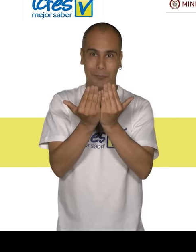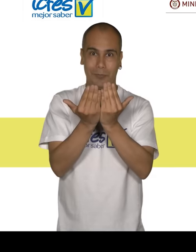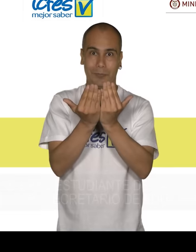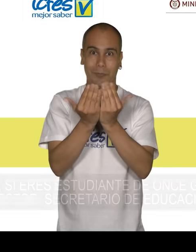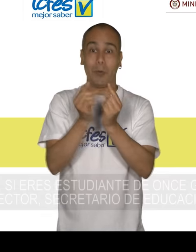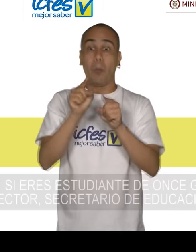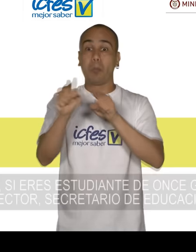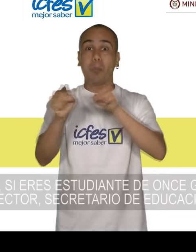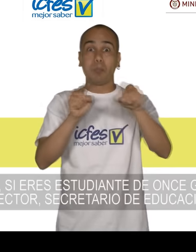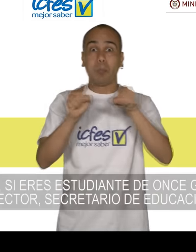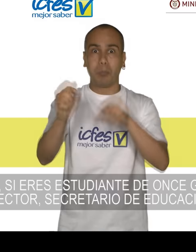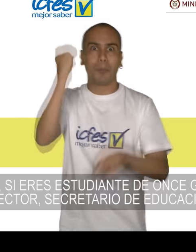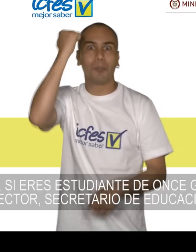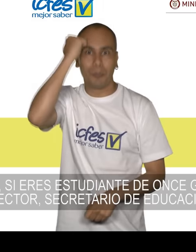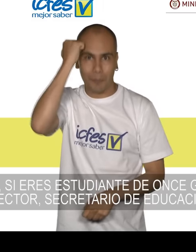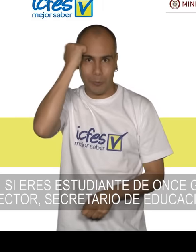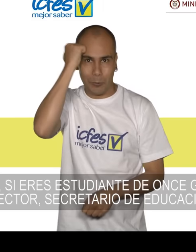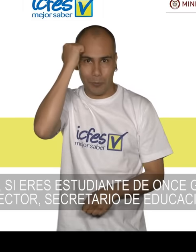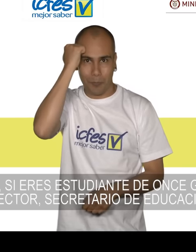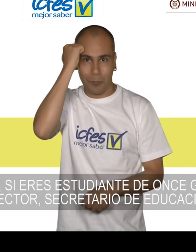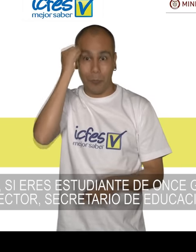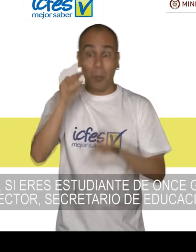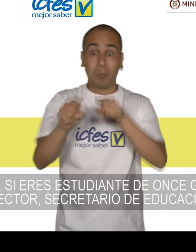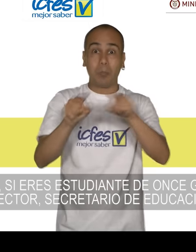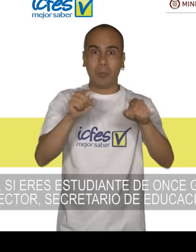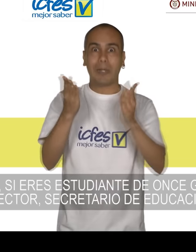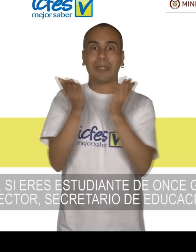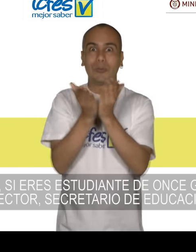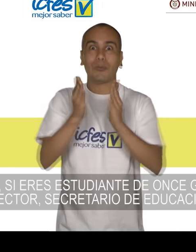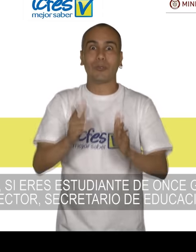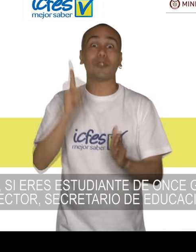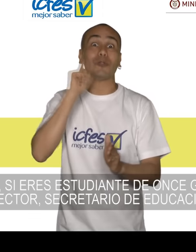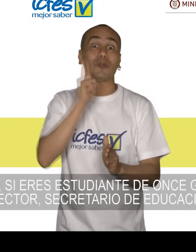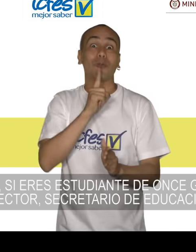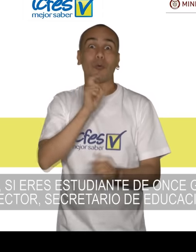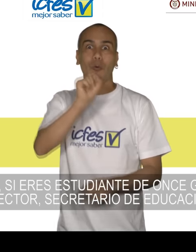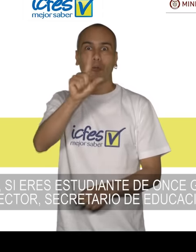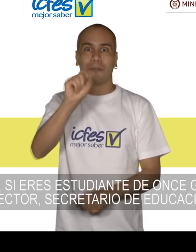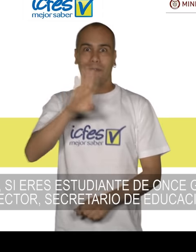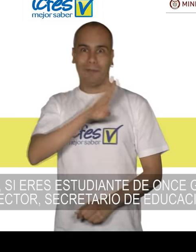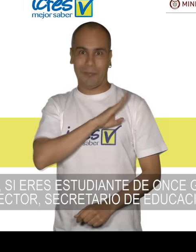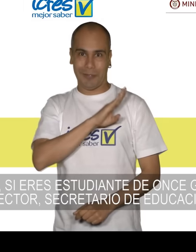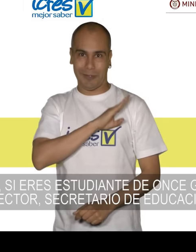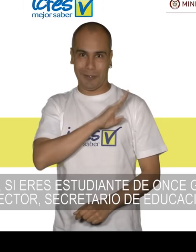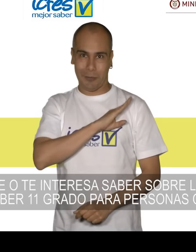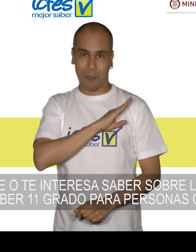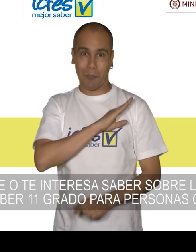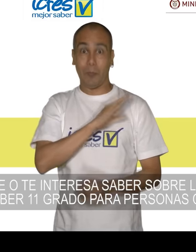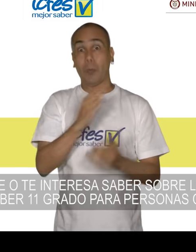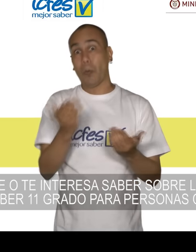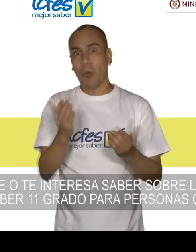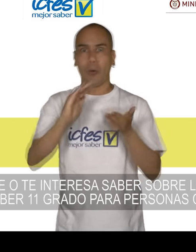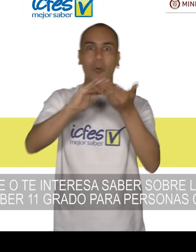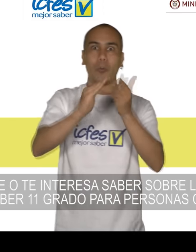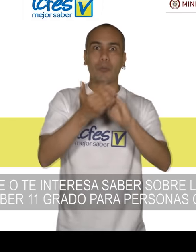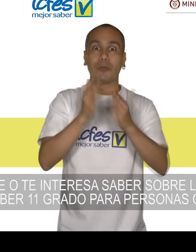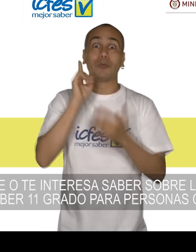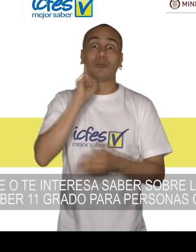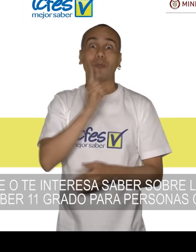Hola, si eres estudiante de 11 grado, rector, secretario de educación, docente o te interesa saber